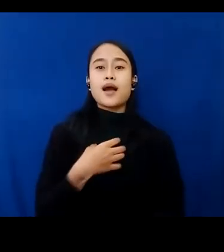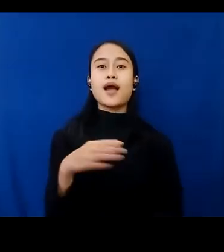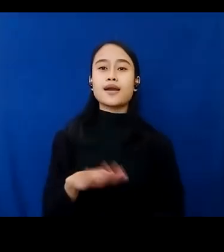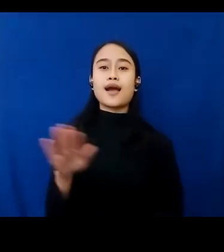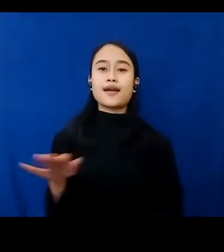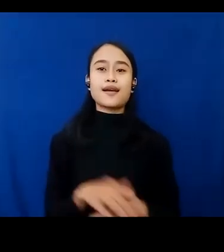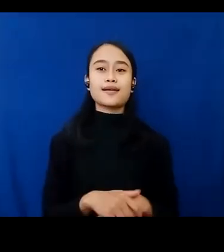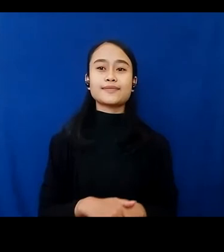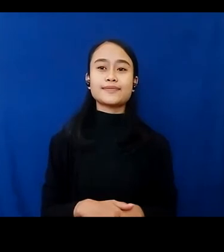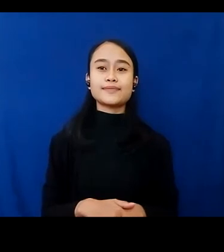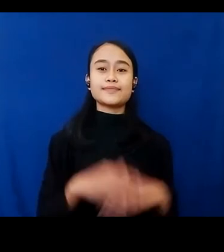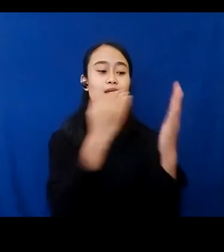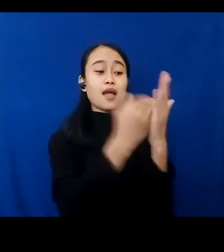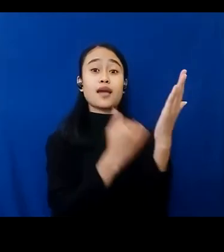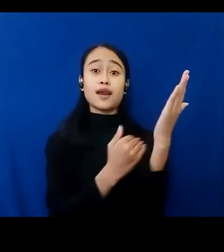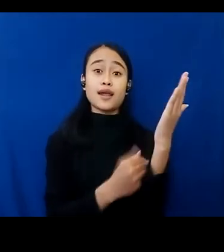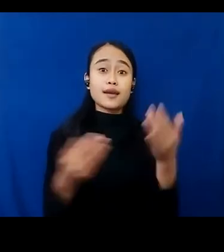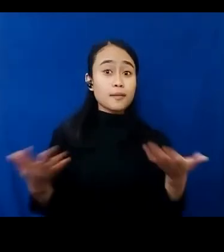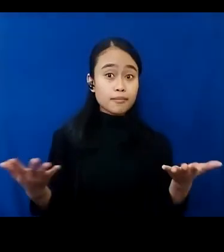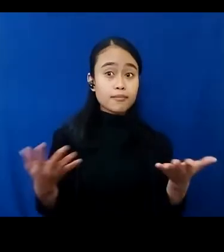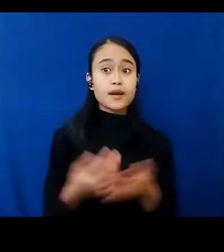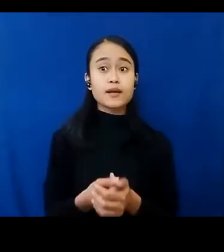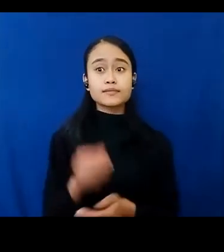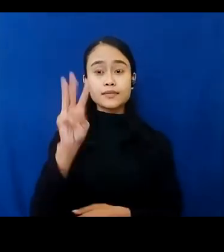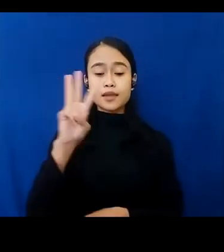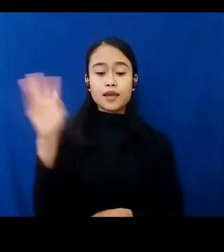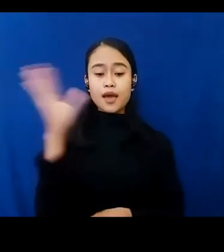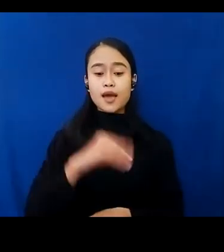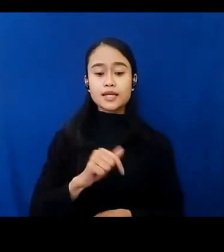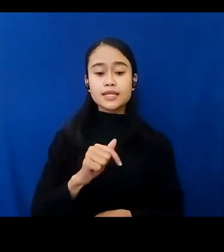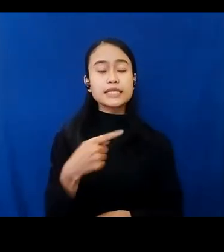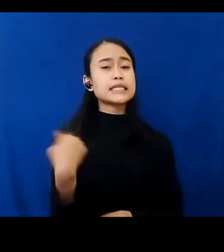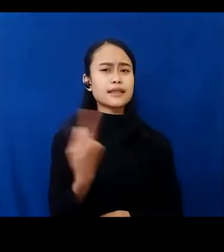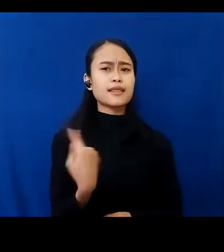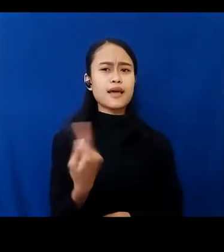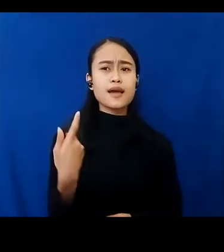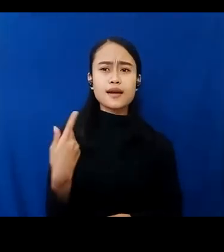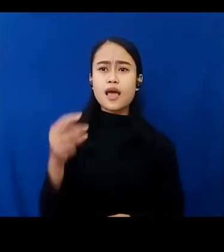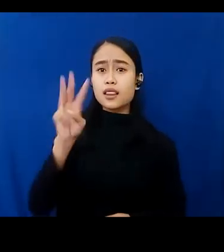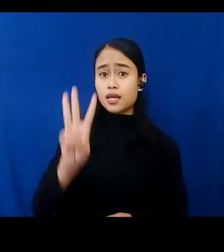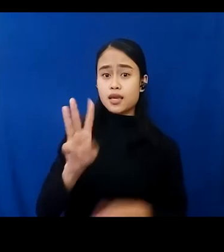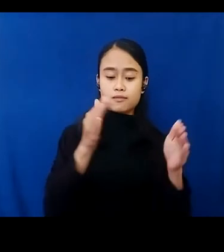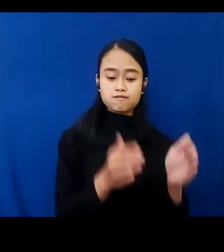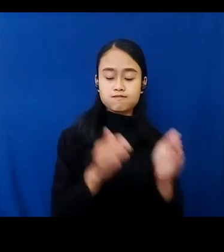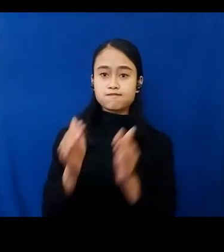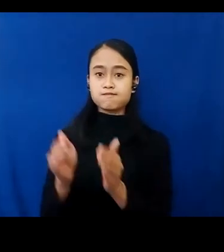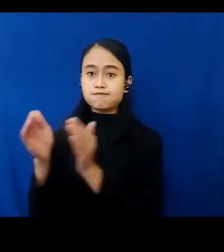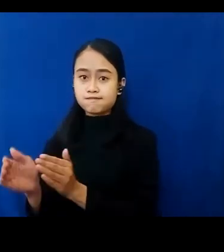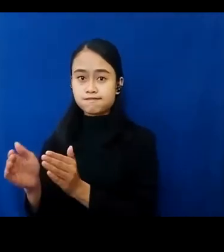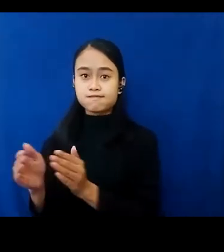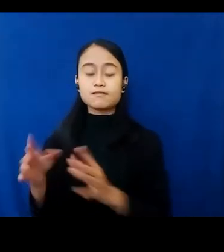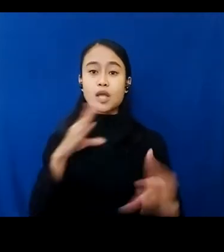akan diselenggarakan selama tiga hari ini, yaitu kita akan mengadakan tiga sesi pleno yang akan membahas